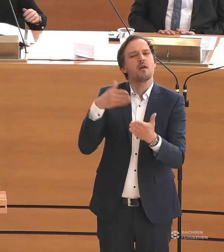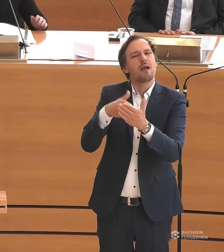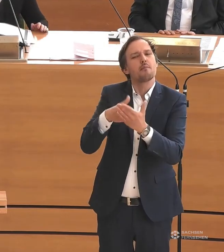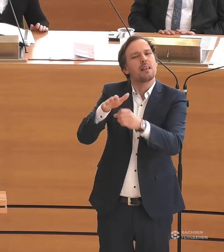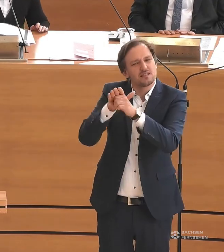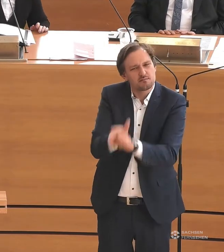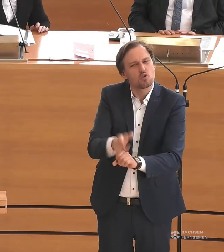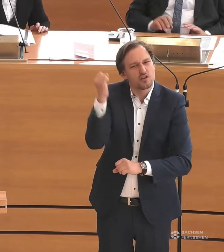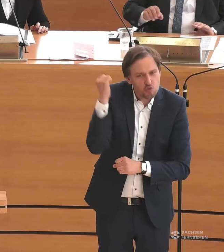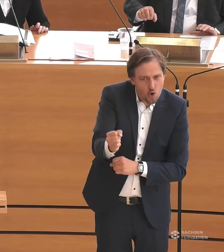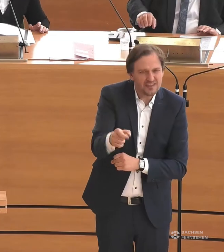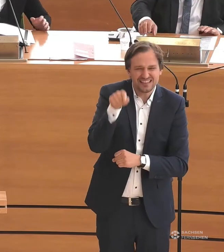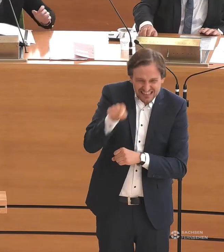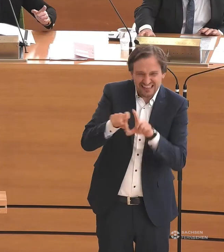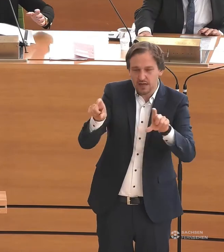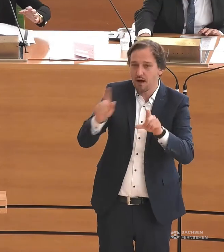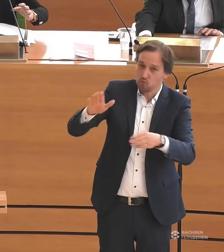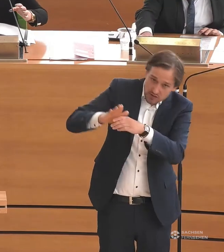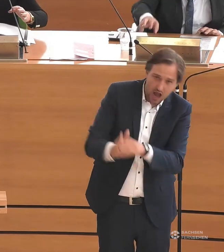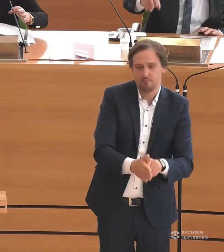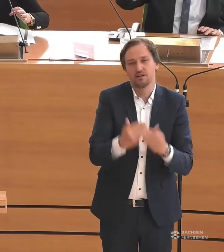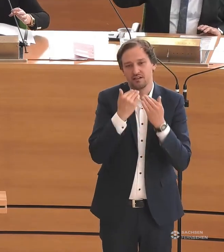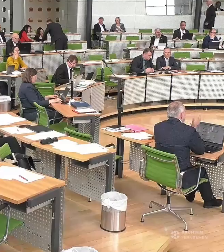und wir müssen dem entschieden entgegentreten. Vielen Dank.